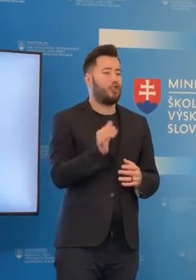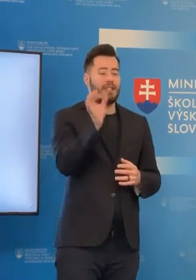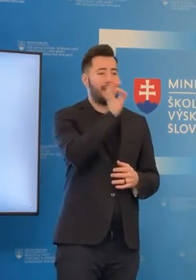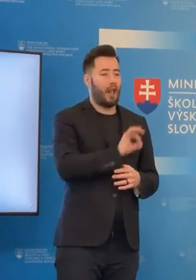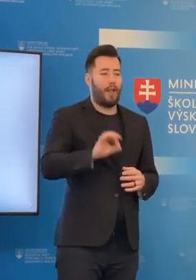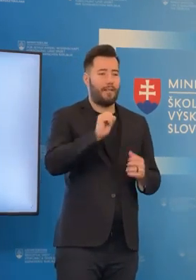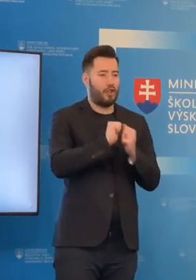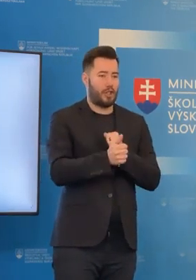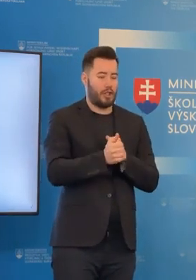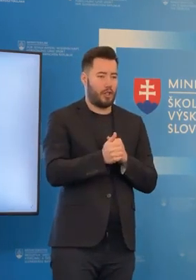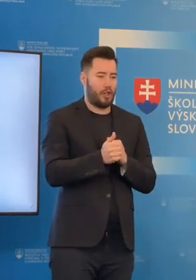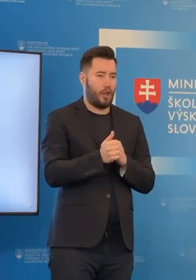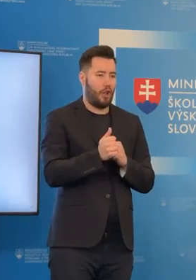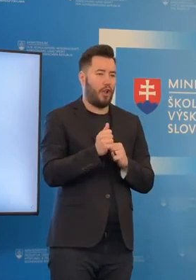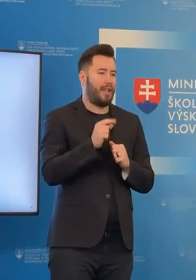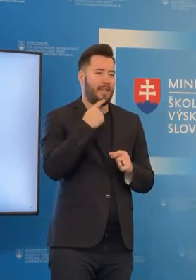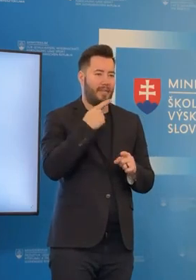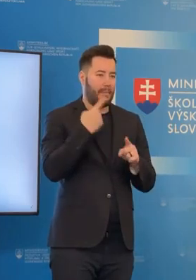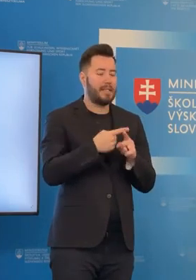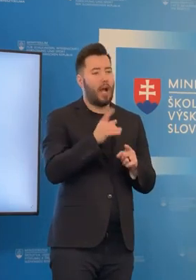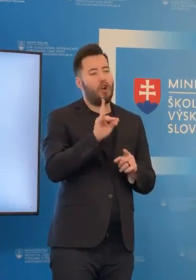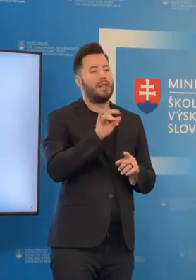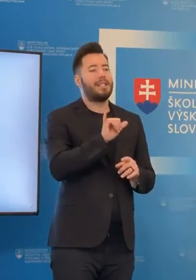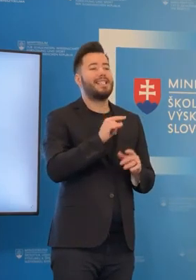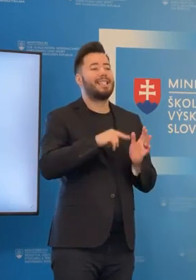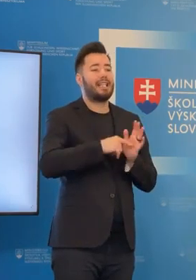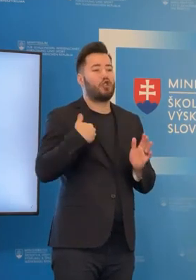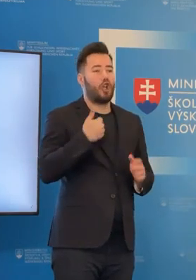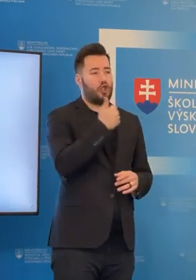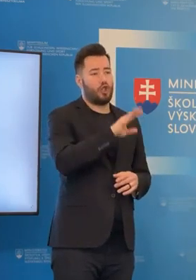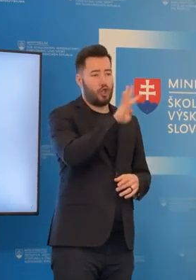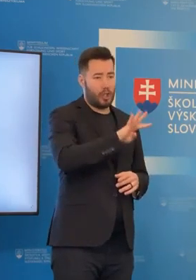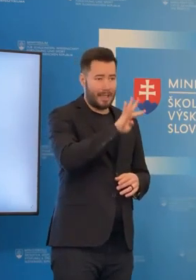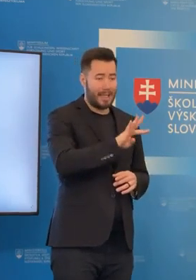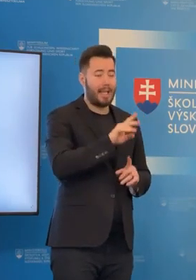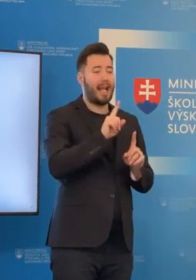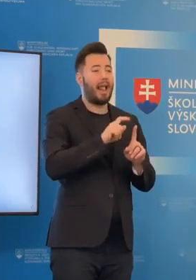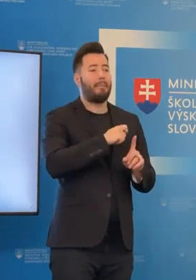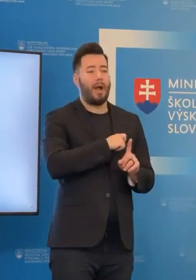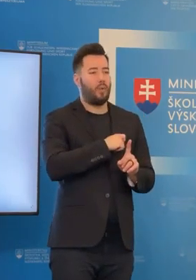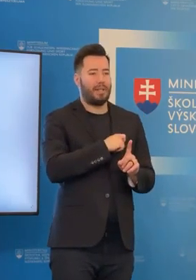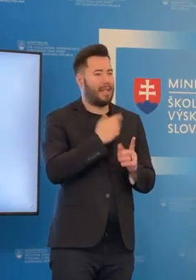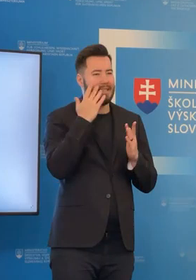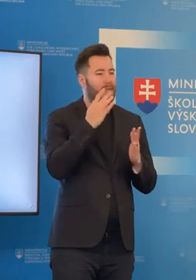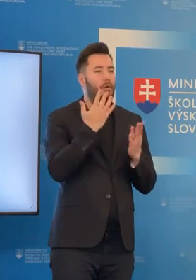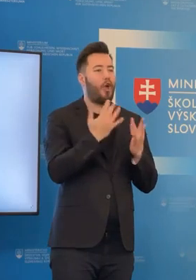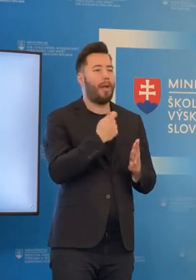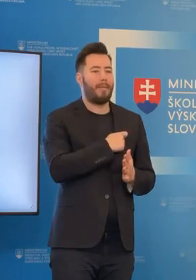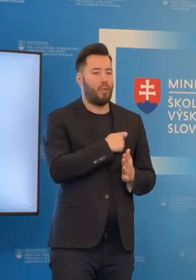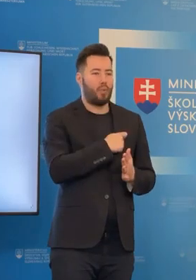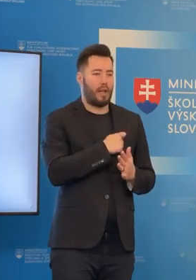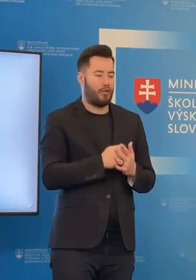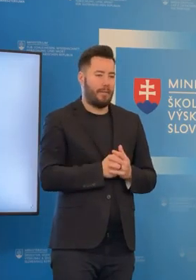Celkovo na stredných školách je 140, ale tie dáta sa stále ešte doposielajú. Neviem vám teraz presne